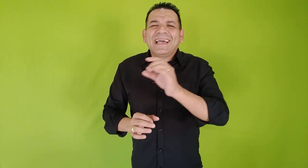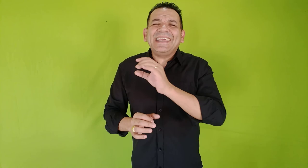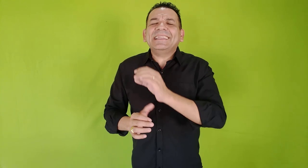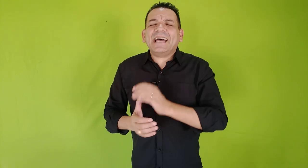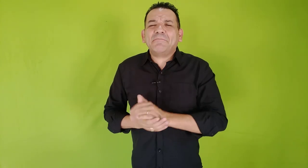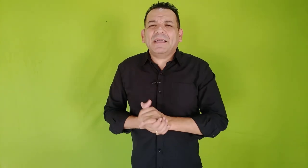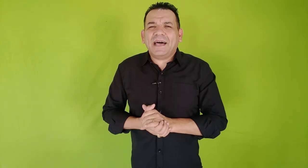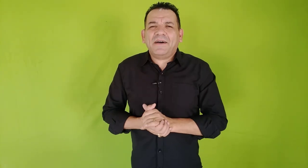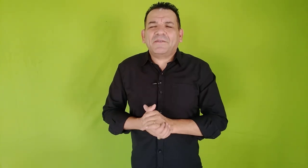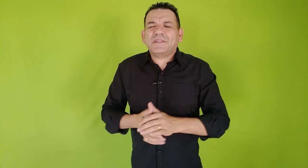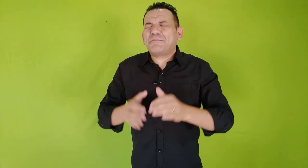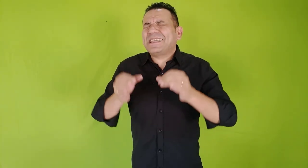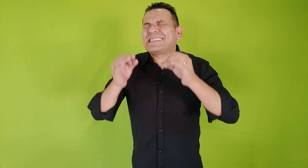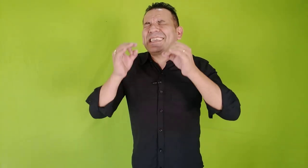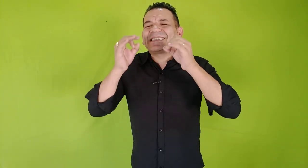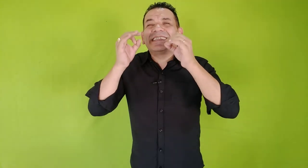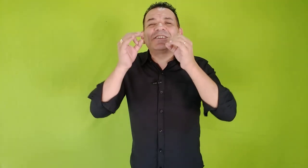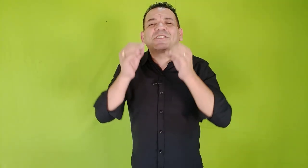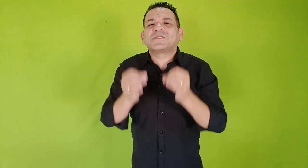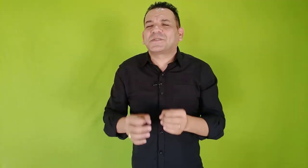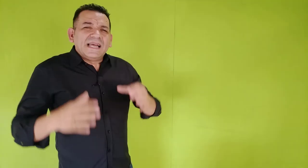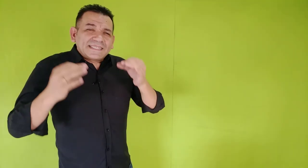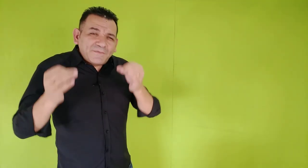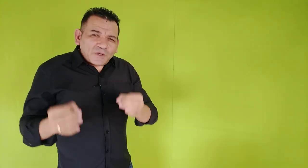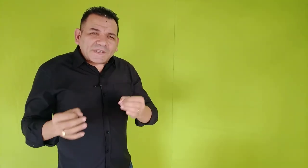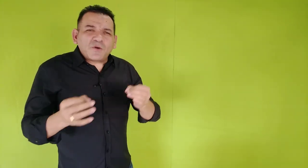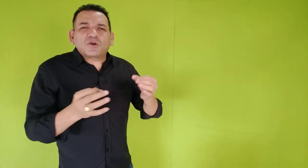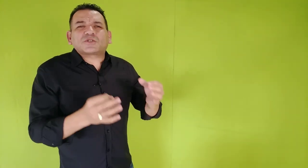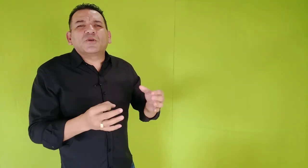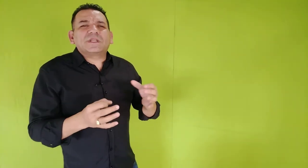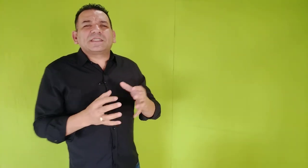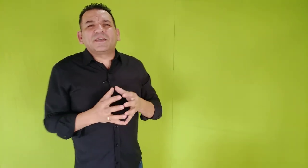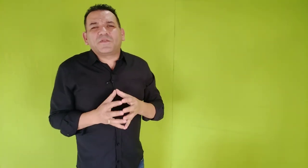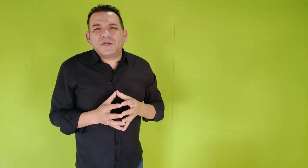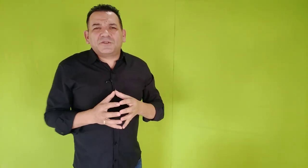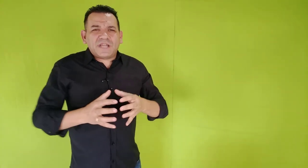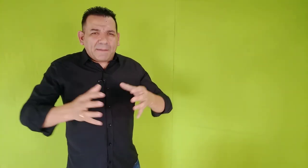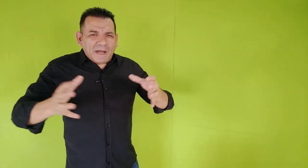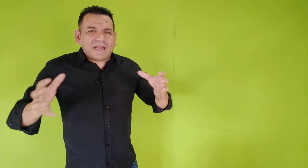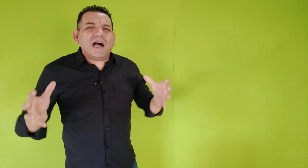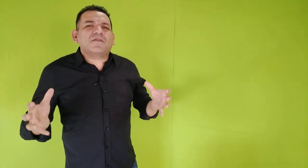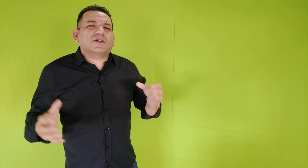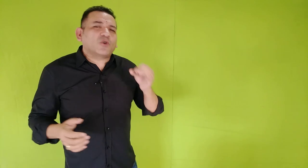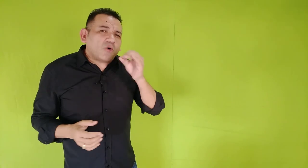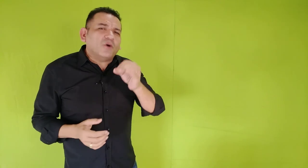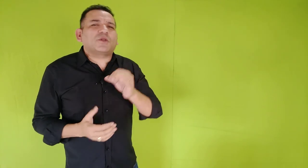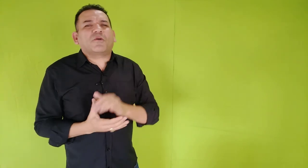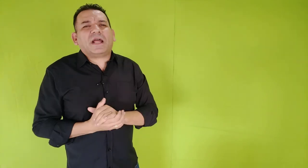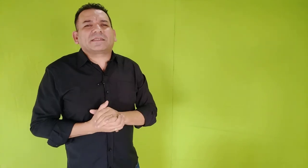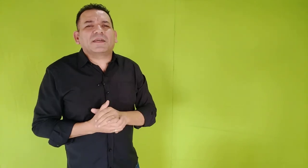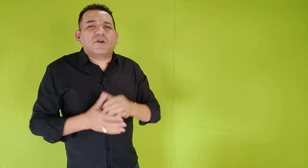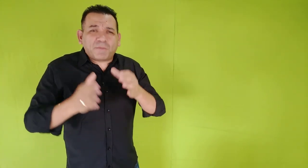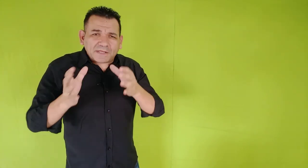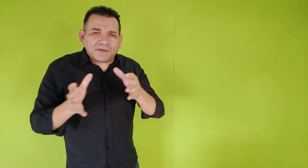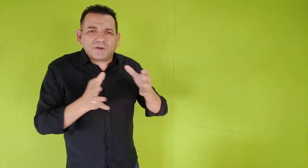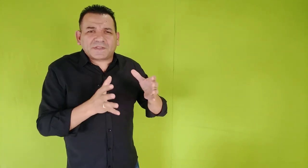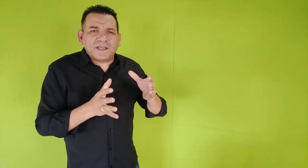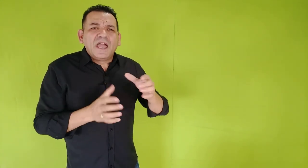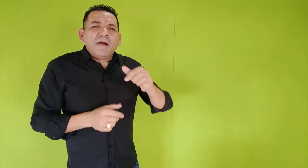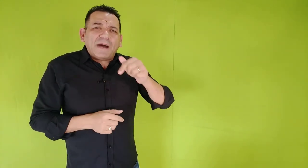inabalável na presença de Jesus. Se você gostou desse vídeo e a palavra tocou o teu coração. Eu peço a você para